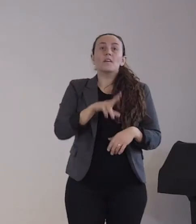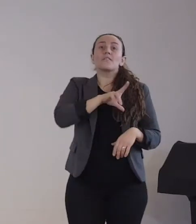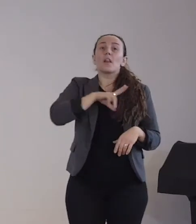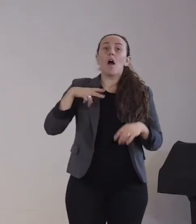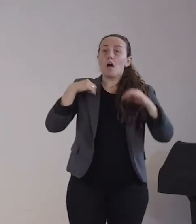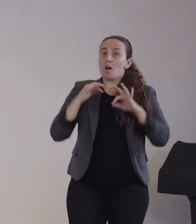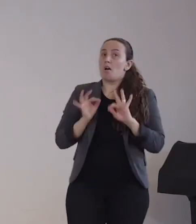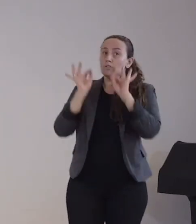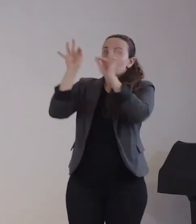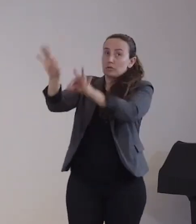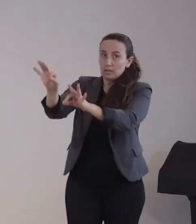zwölf Tagen angegeben.